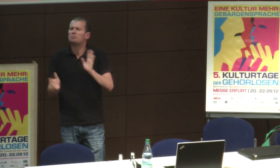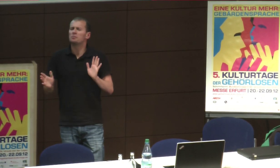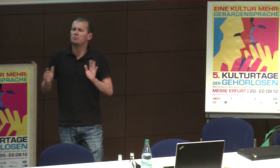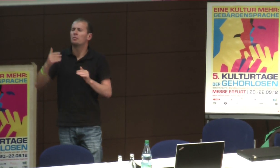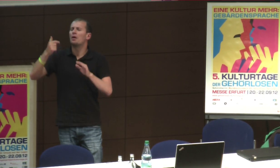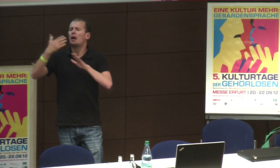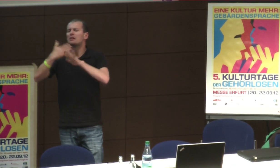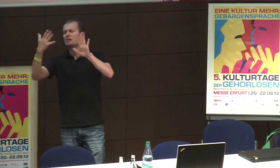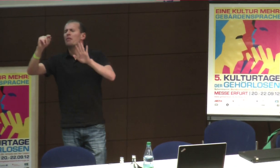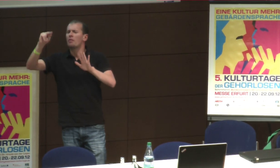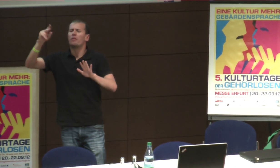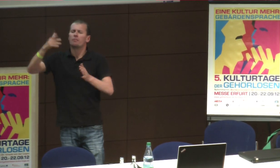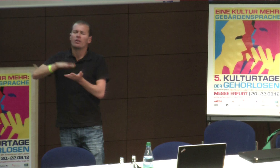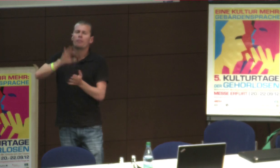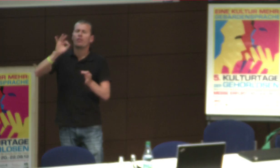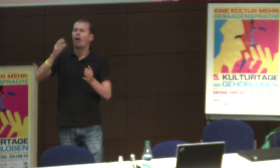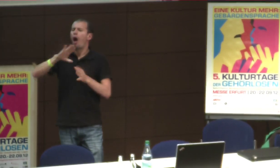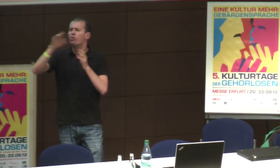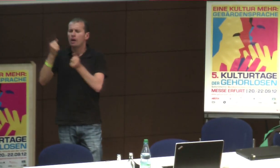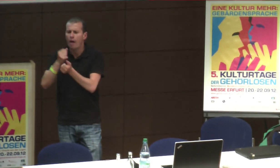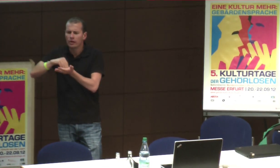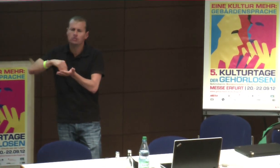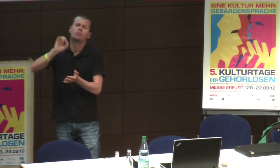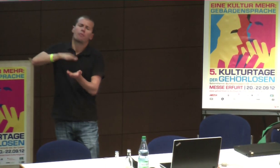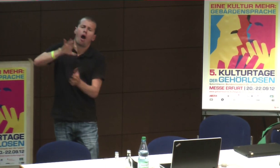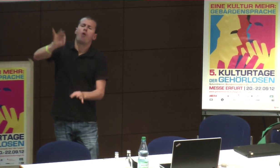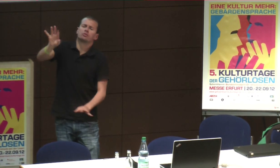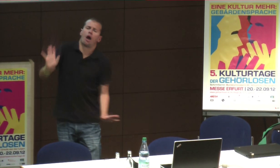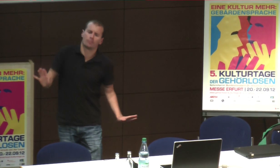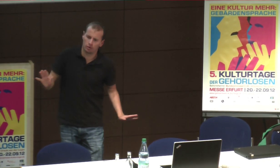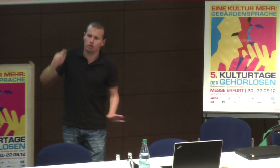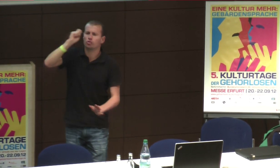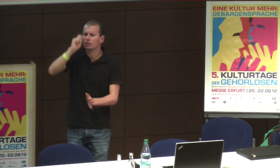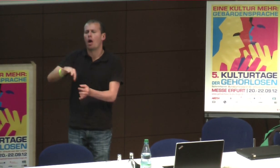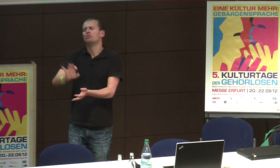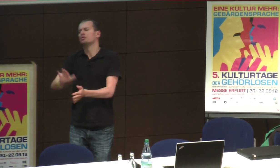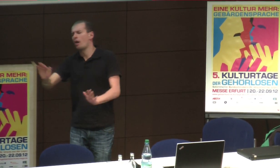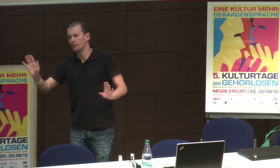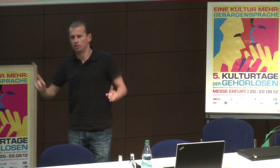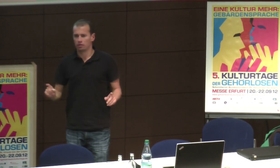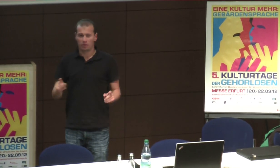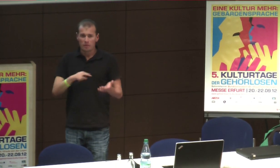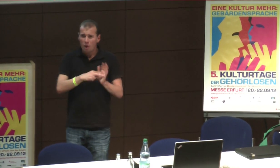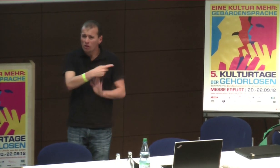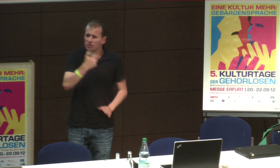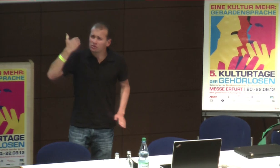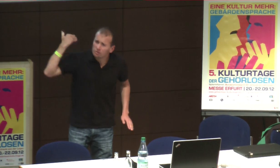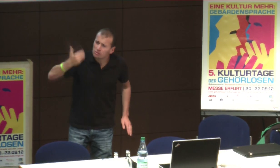überschaubar Papier benutzt, immer nur so ein bisschen, und natürlich hat man dann auch in der Hausarbeiter geschrieben, im Studium, und so weiter, aber in der